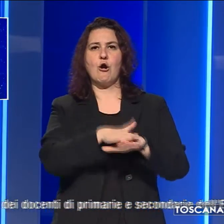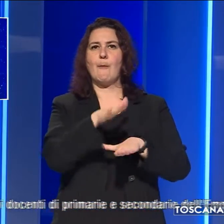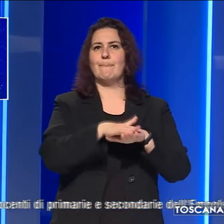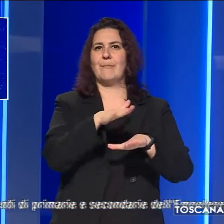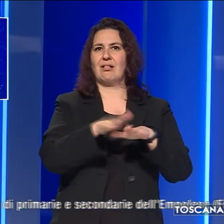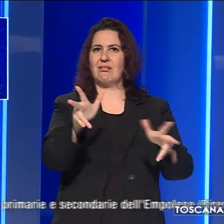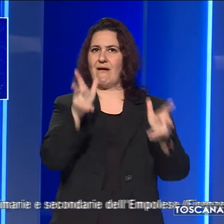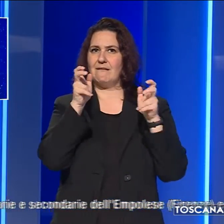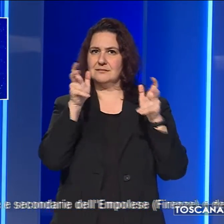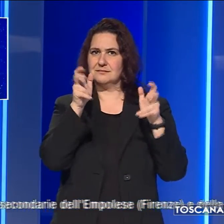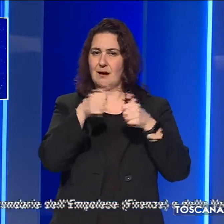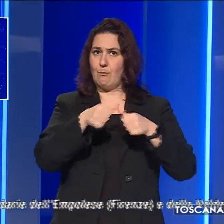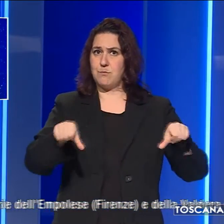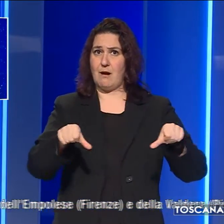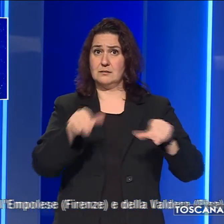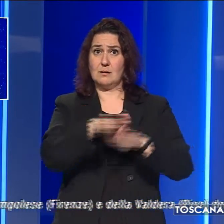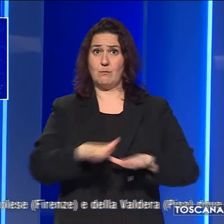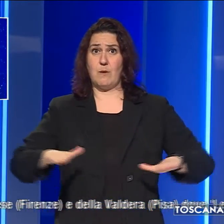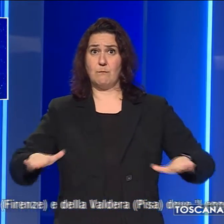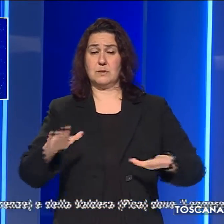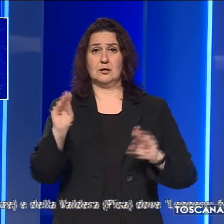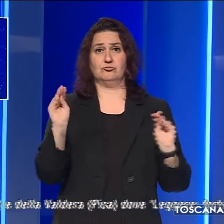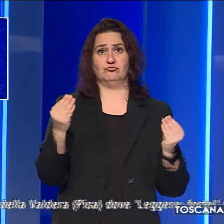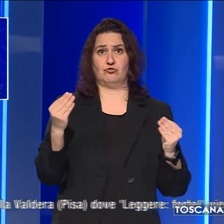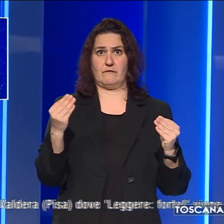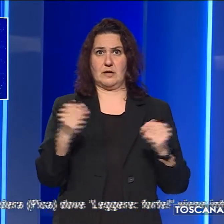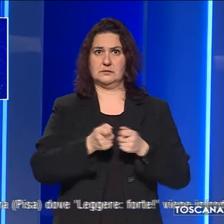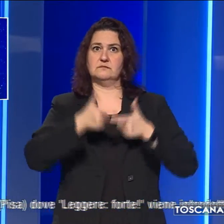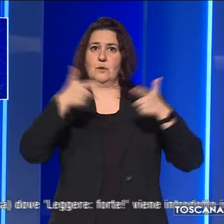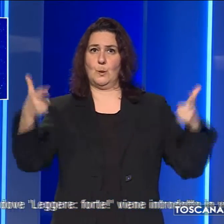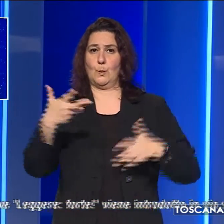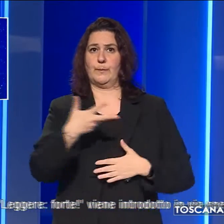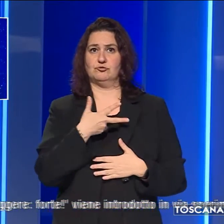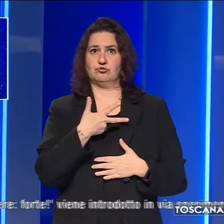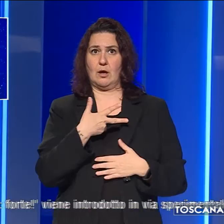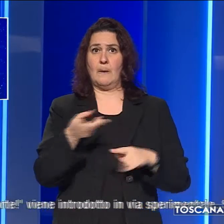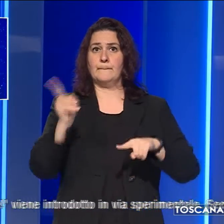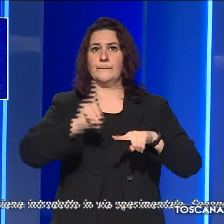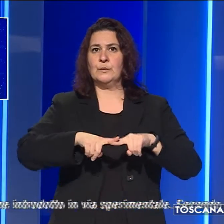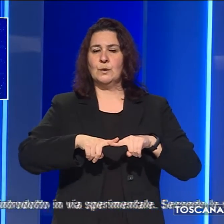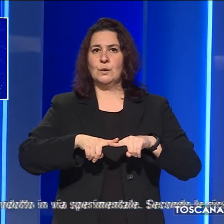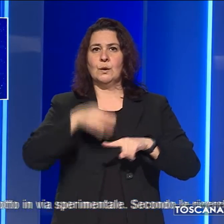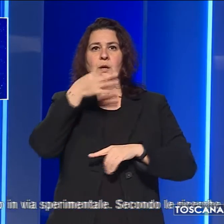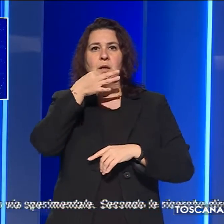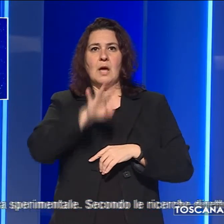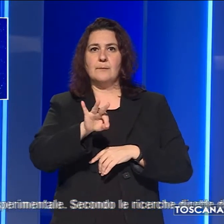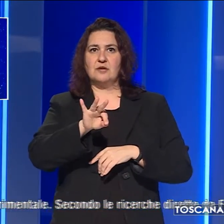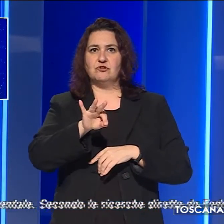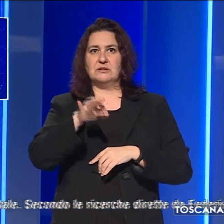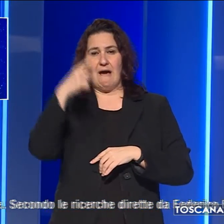cognitive di base di bambini e ragazzi, del potenziamento della loro capacità